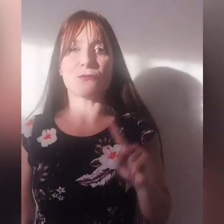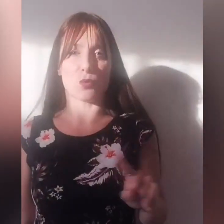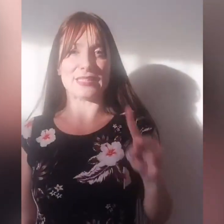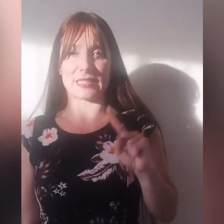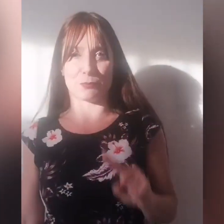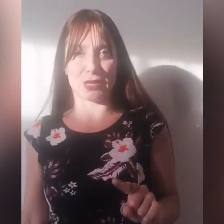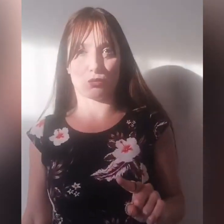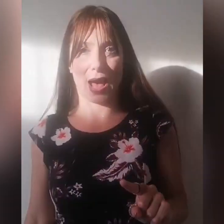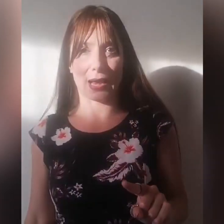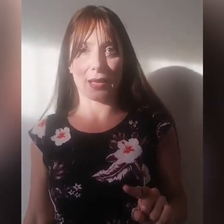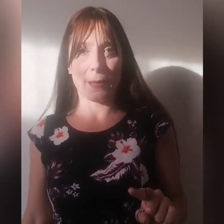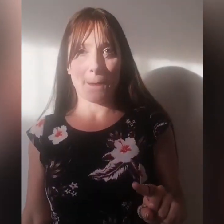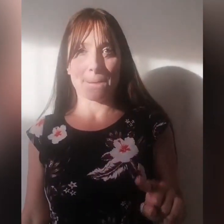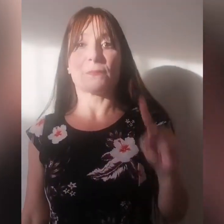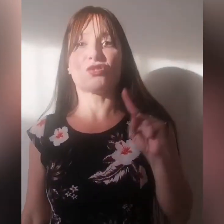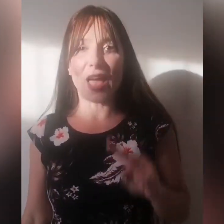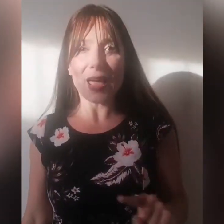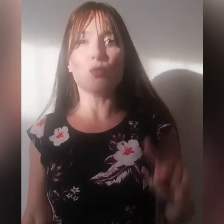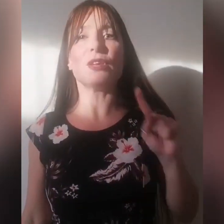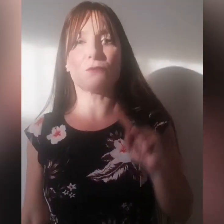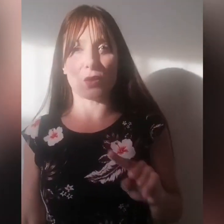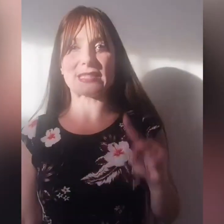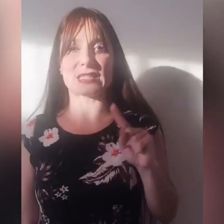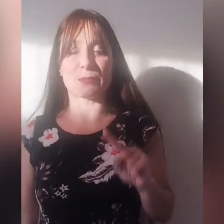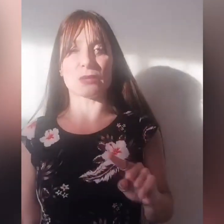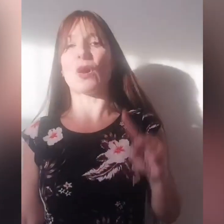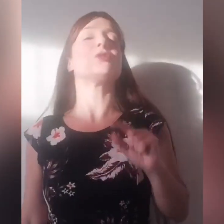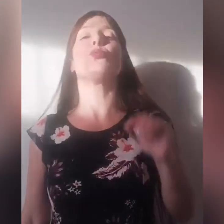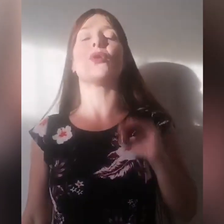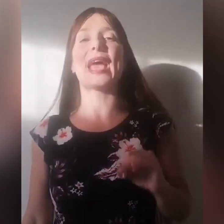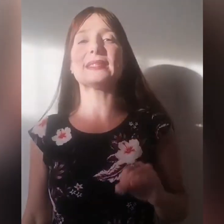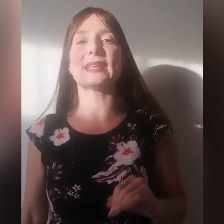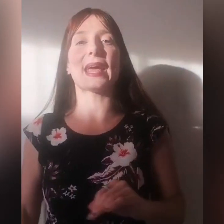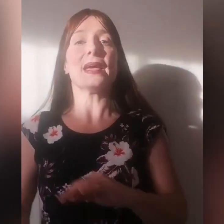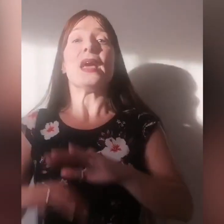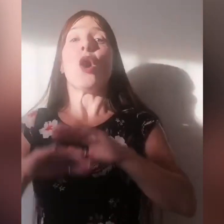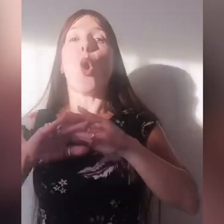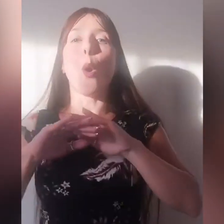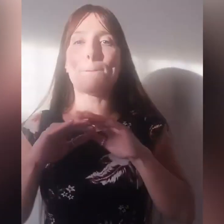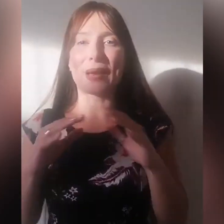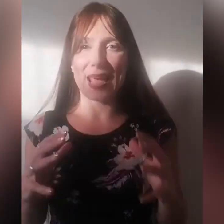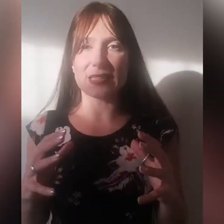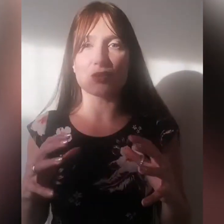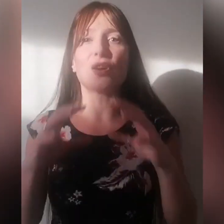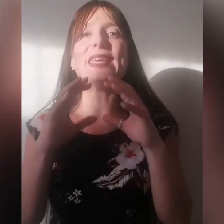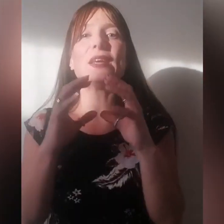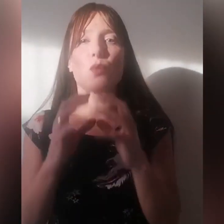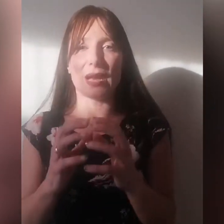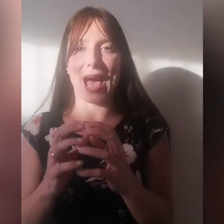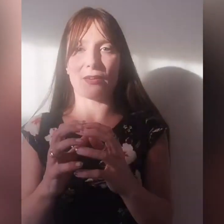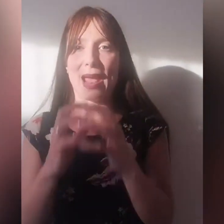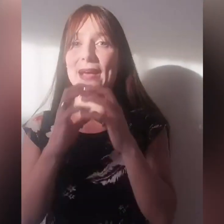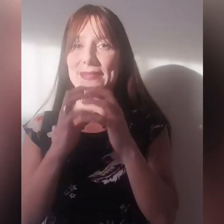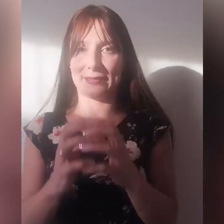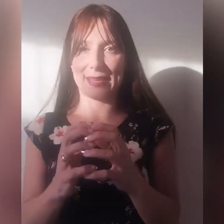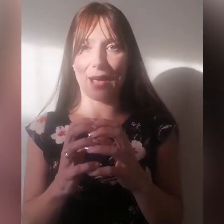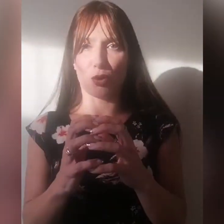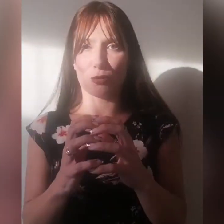'influenza spirituale, c'è un'influenza spirituale, tu puoi essere oppresso in quell'area dal diavolo,